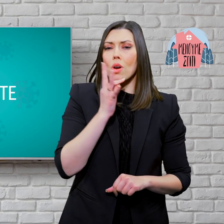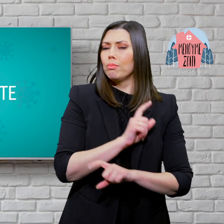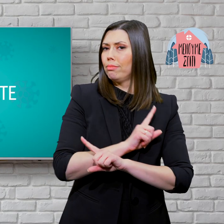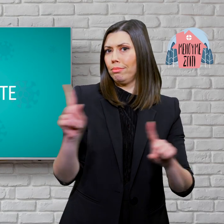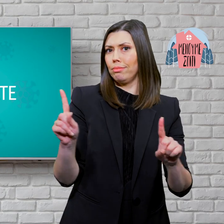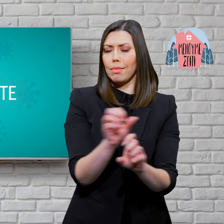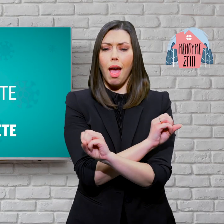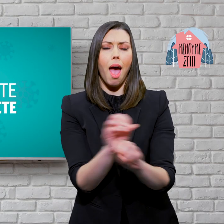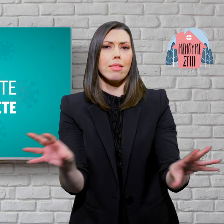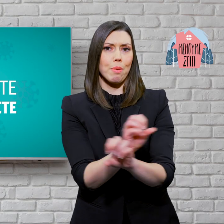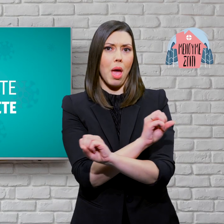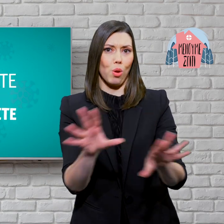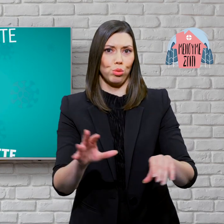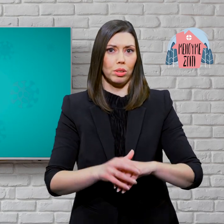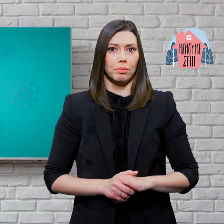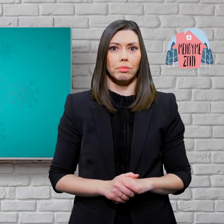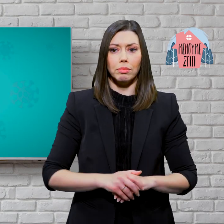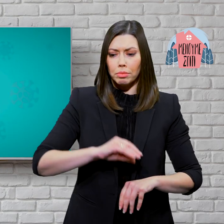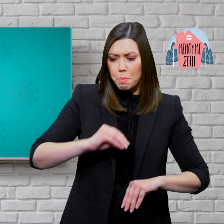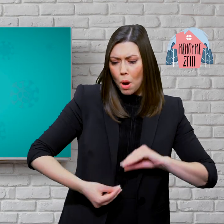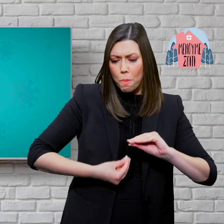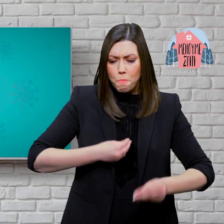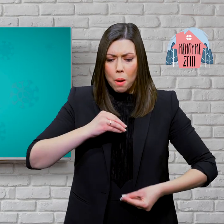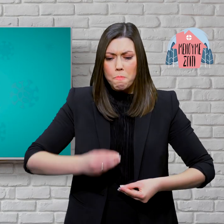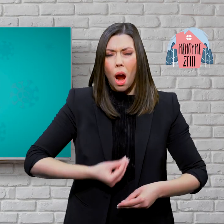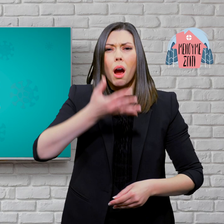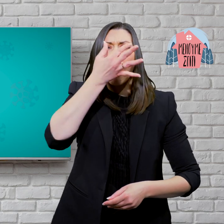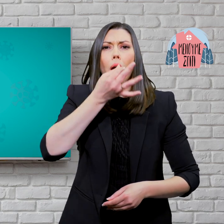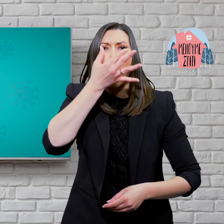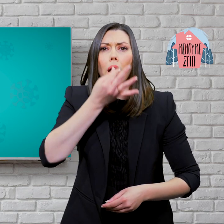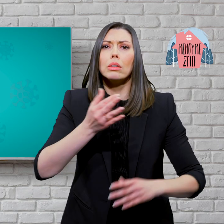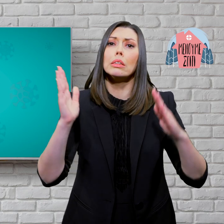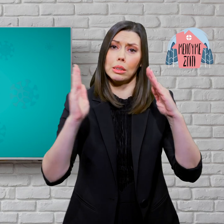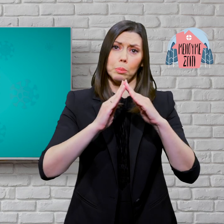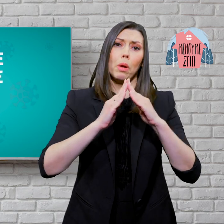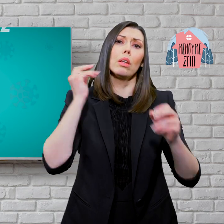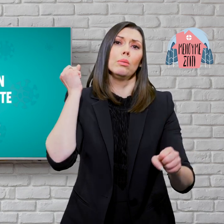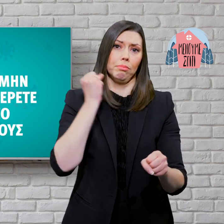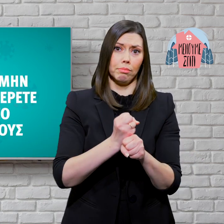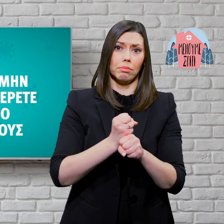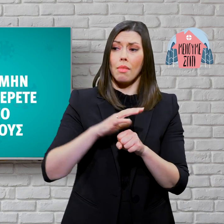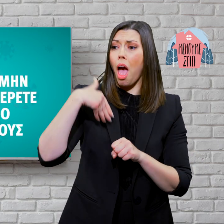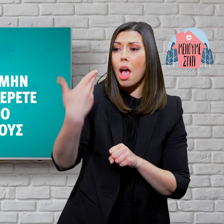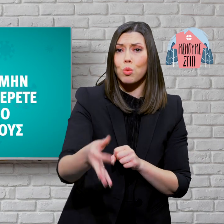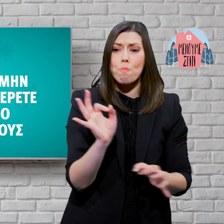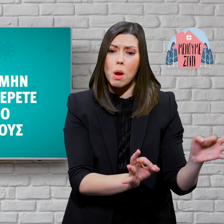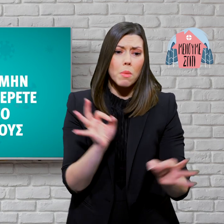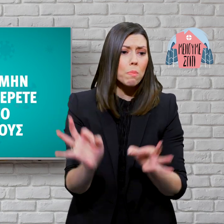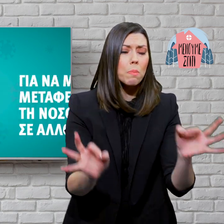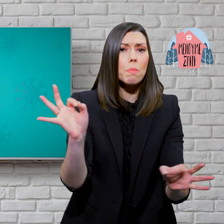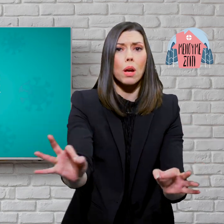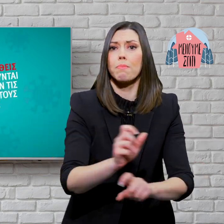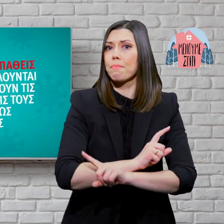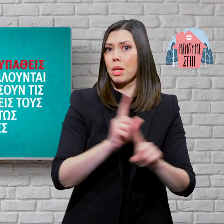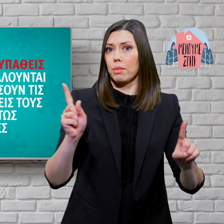Δεν φοβόμαστε, ενημερωνόμαστε. Εάν έχετε το παραμικρό σύμπτωμα ίωσης, παραμείνετε στο σπίτι σας, για να μην μεταφέρετε την όσο σε άλλους.